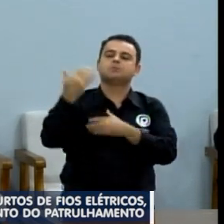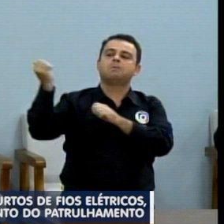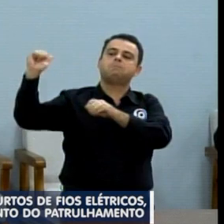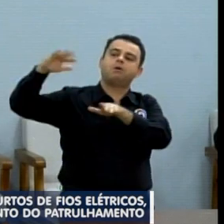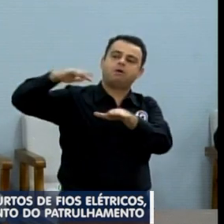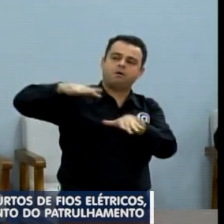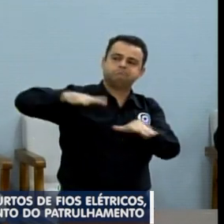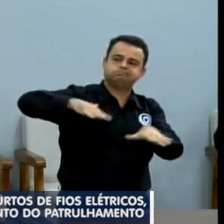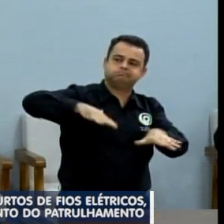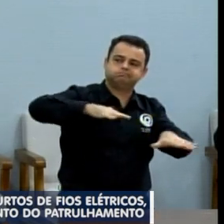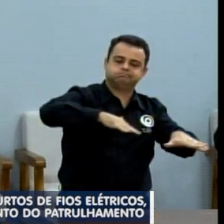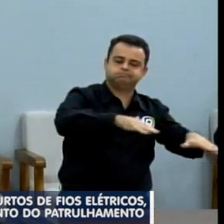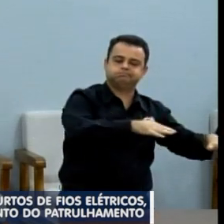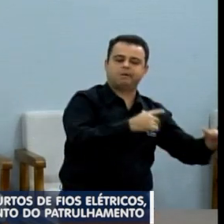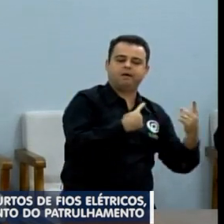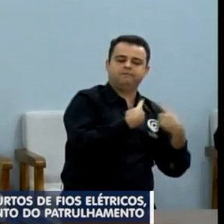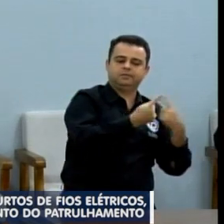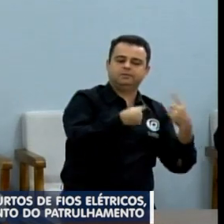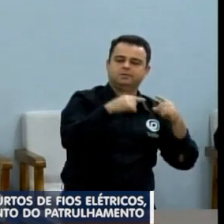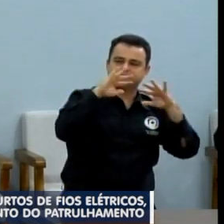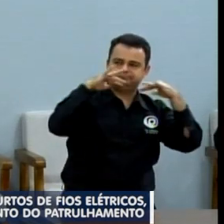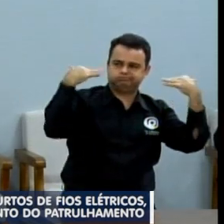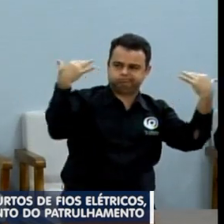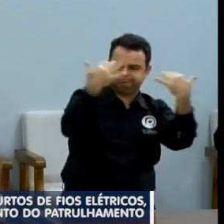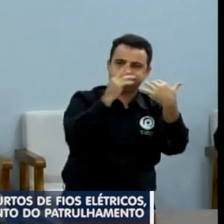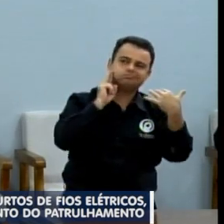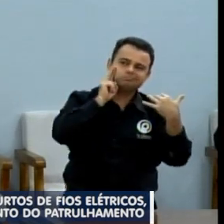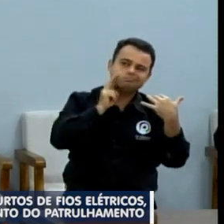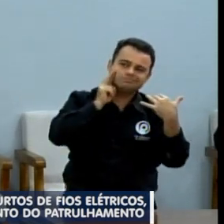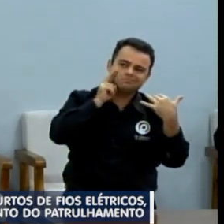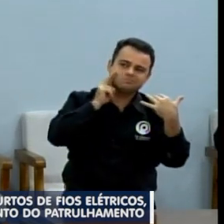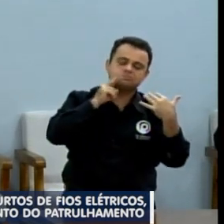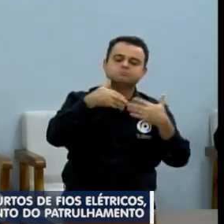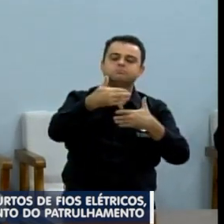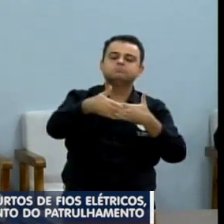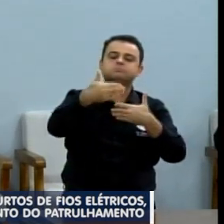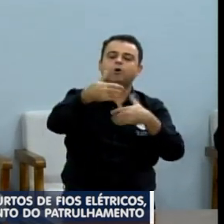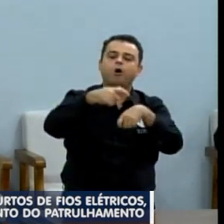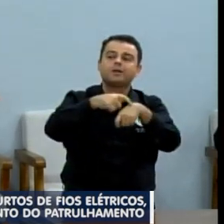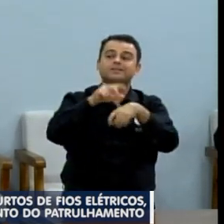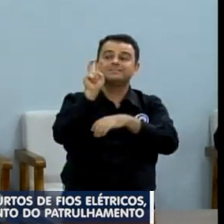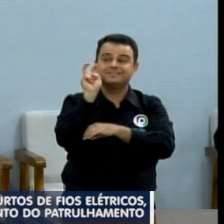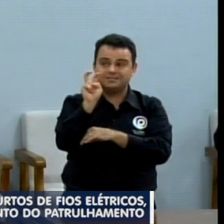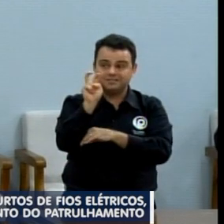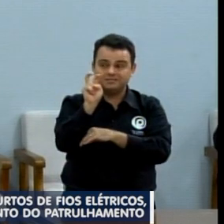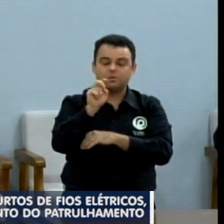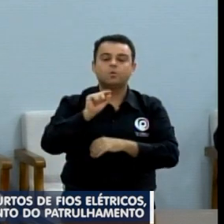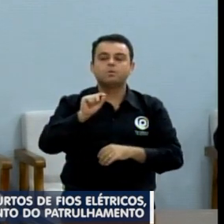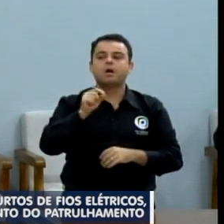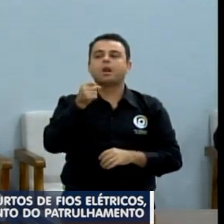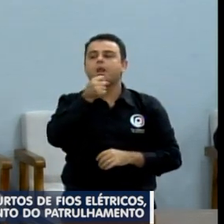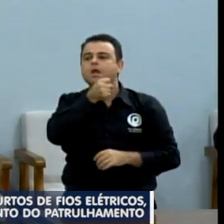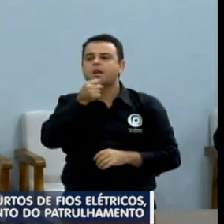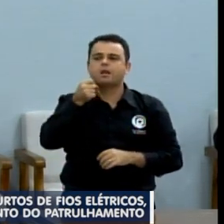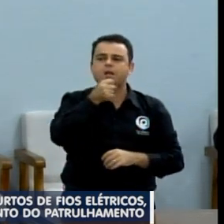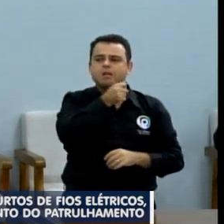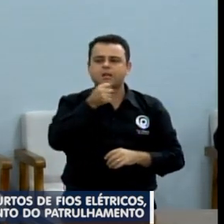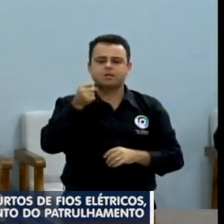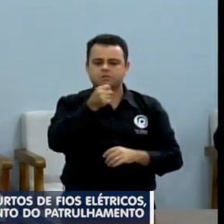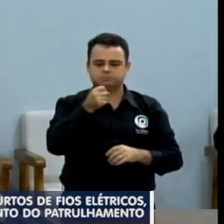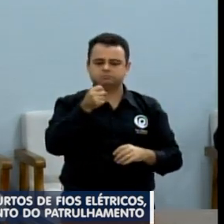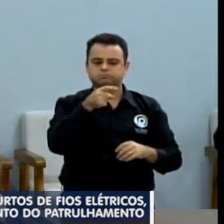partir das 5h meia, 6 horas, segundo o cronograma, vai ter ali um show, um show com várias músicas